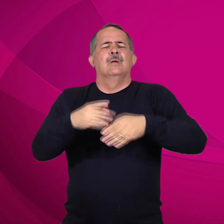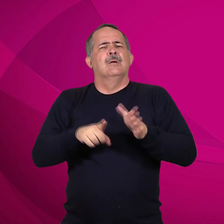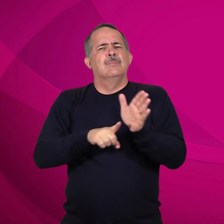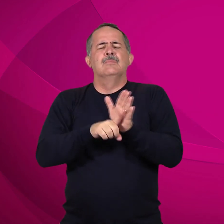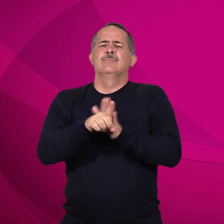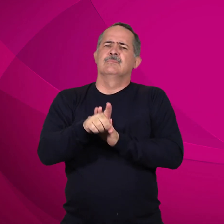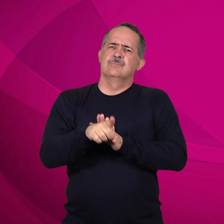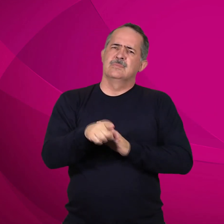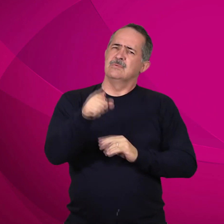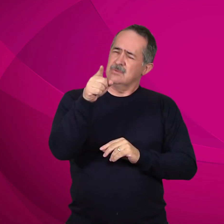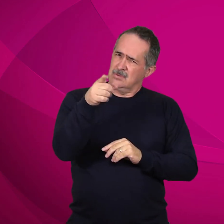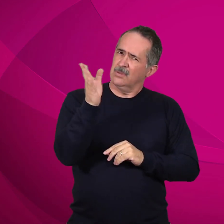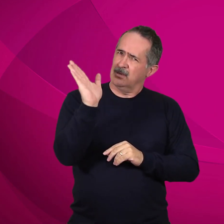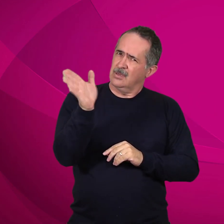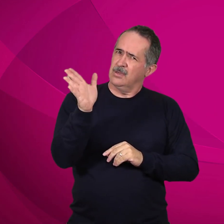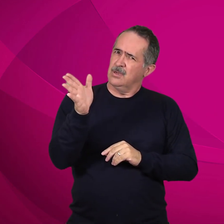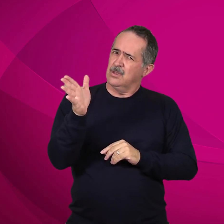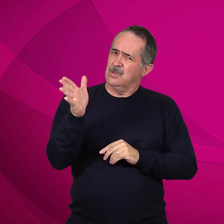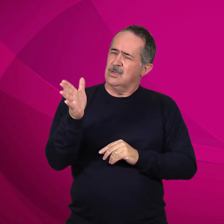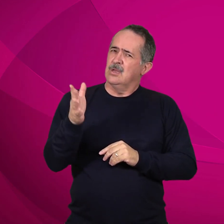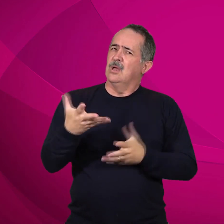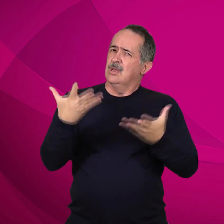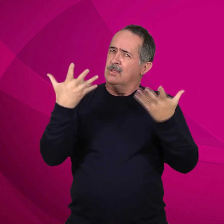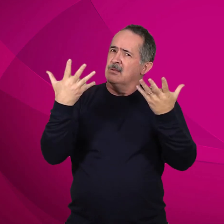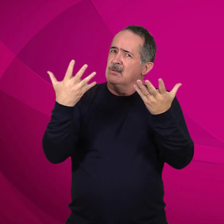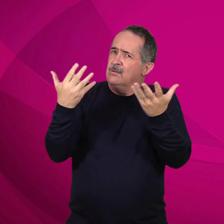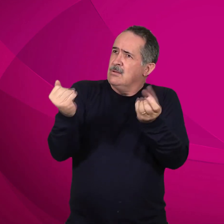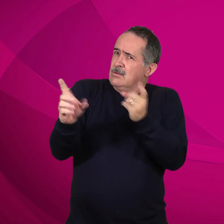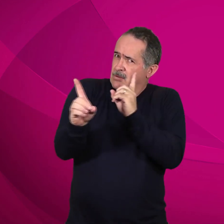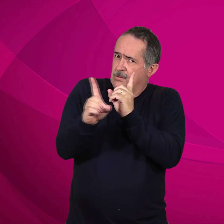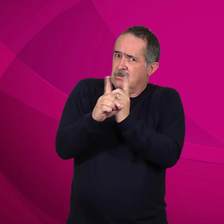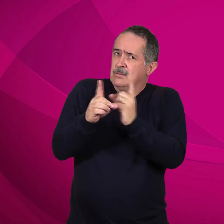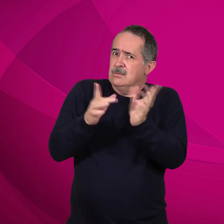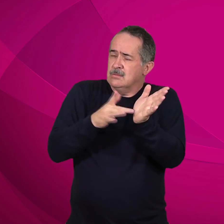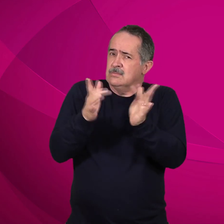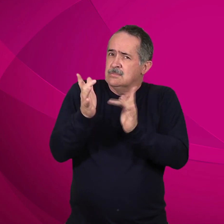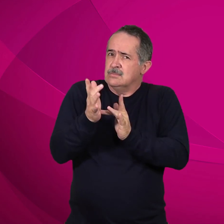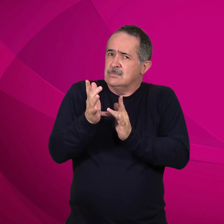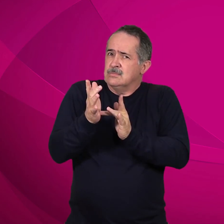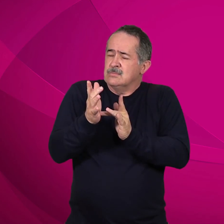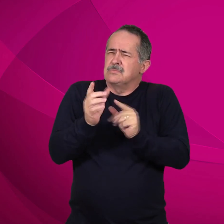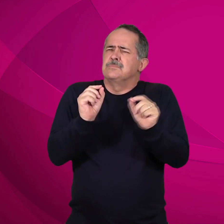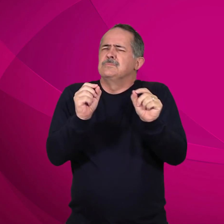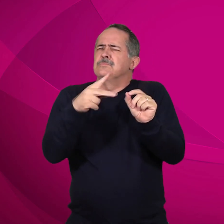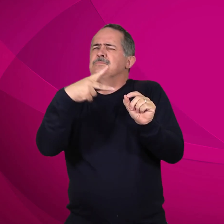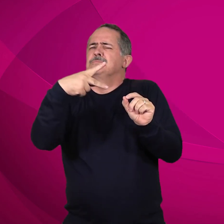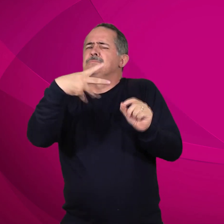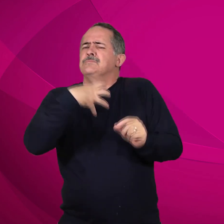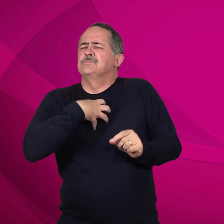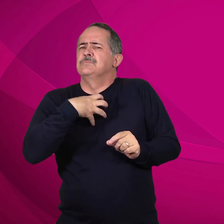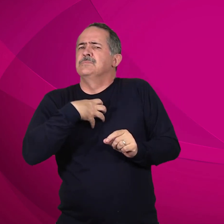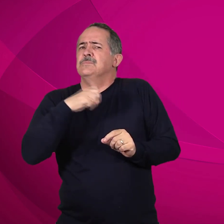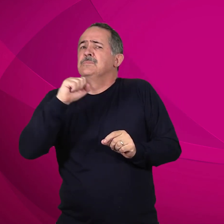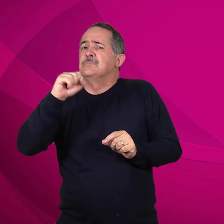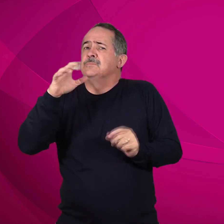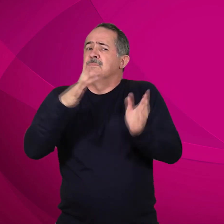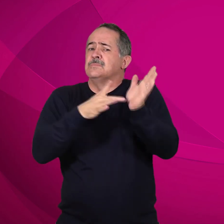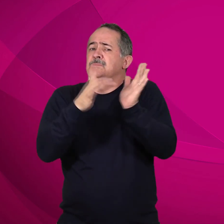pergunta, você já se deixou encontrar por Jesus? Qual a sua atitude diante do